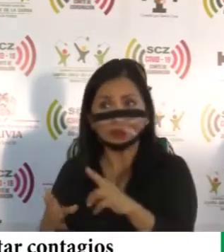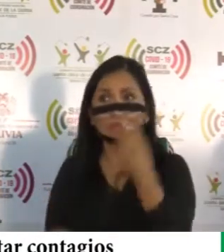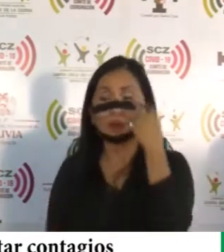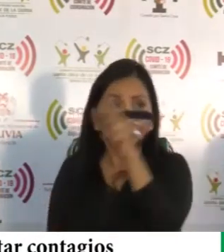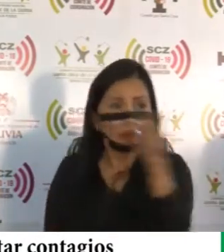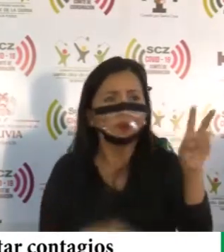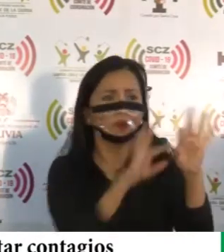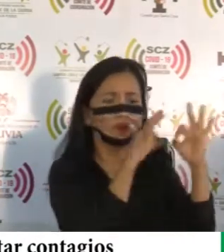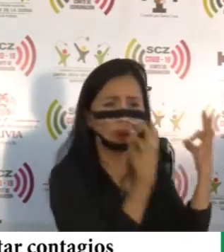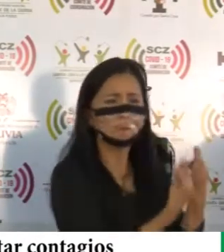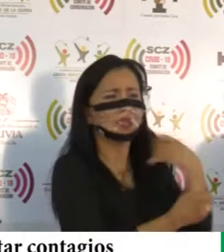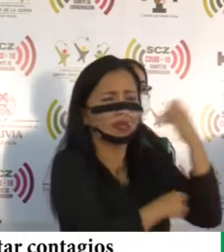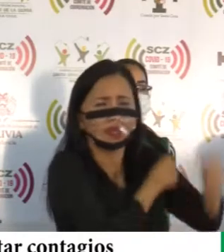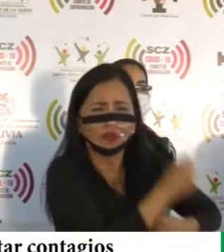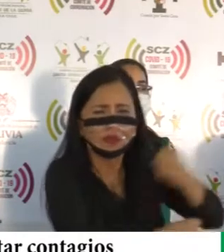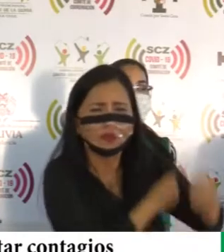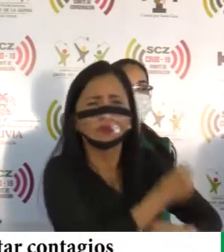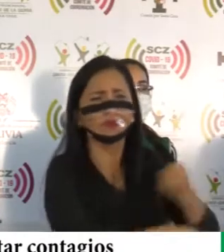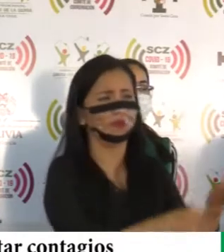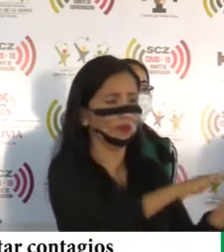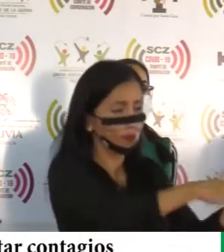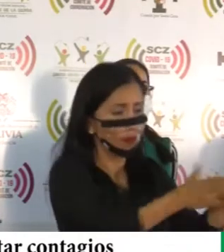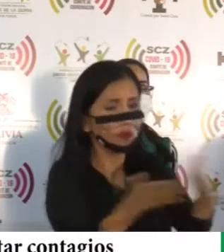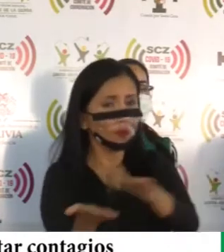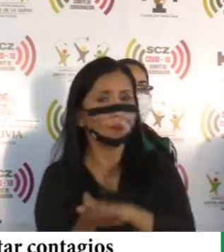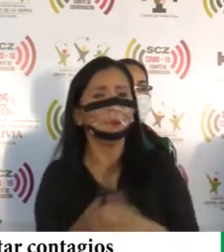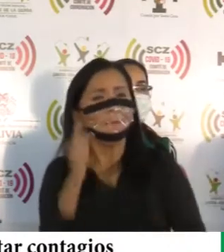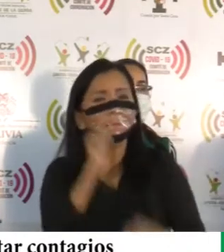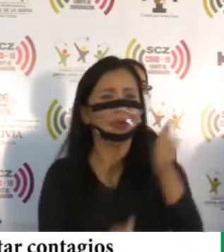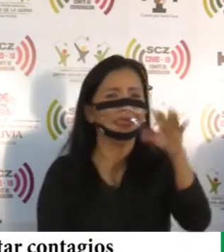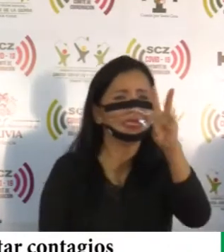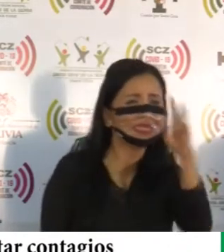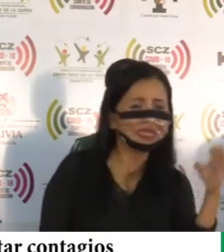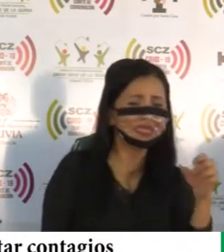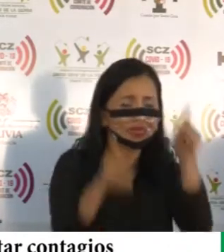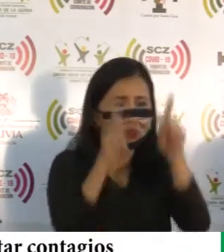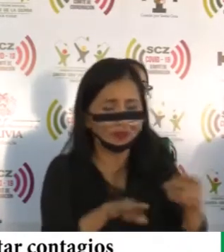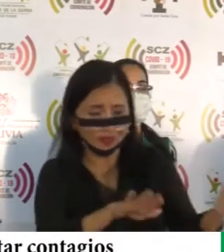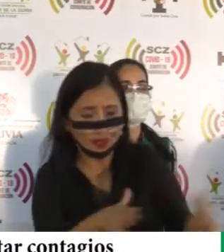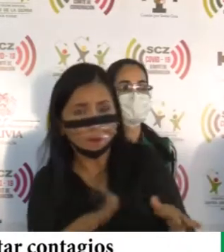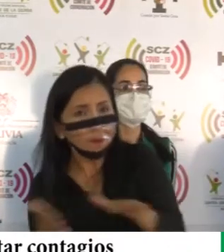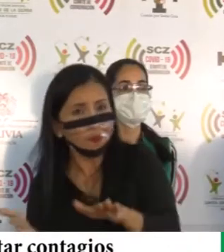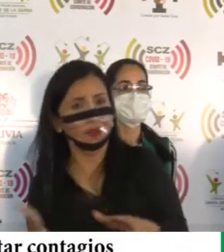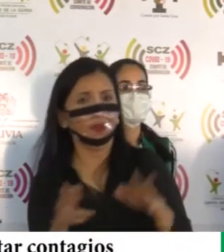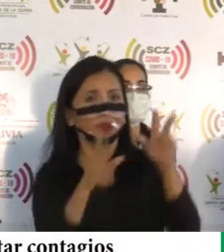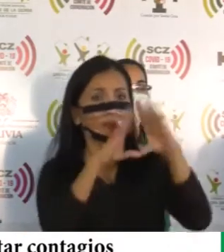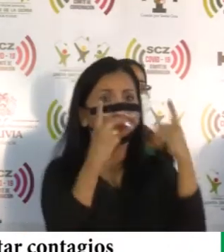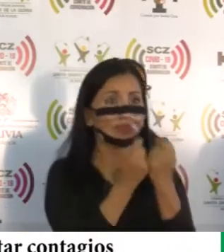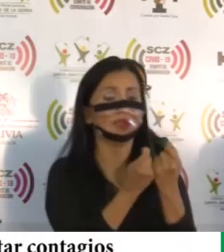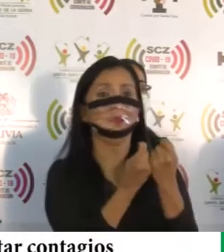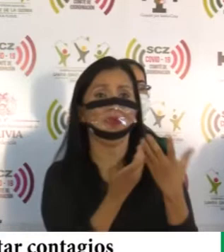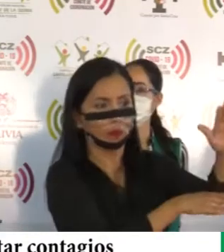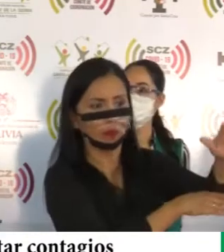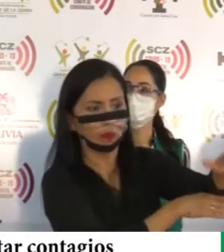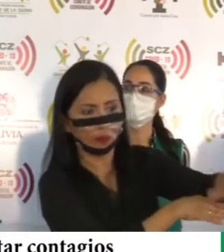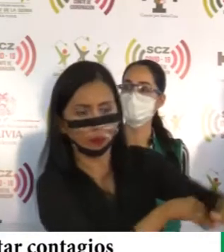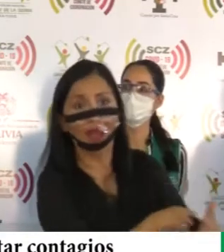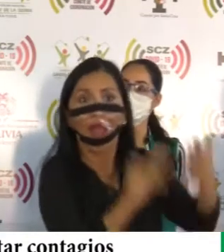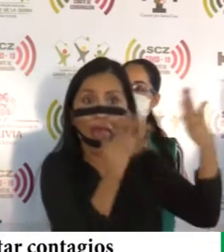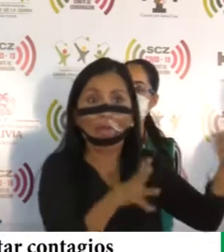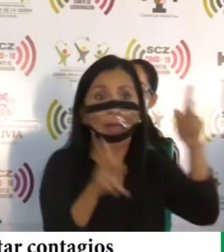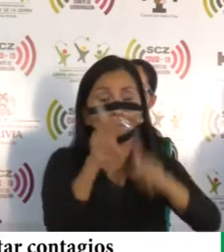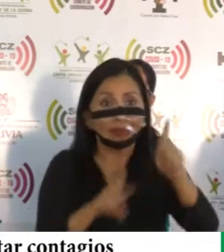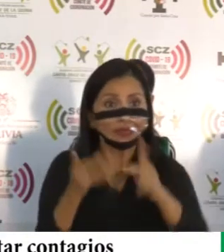las familias están sufriendo, más de 700 personas han fallecido en el departamento por COVID-19. Hay